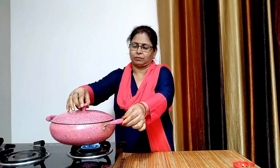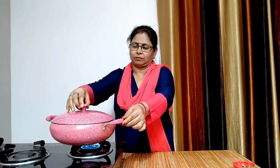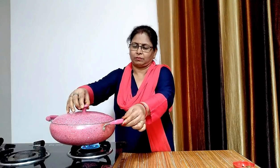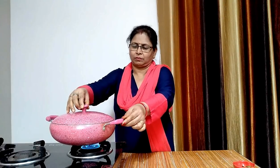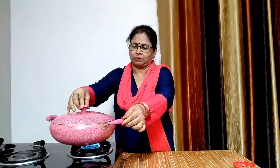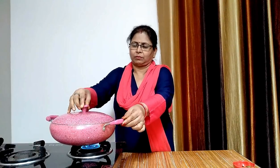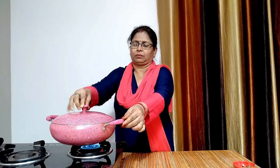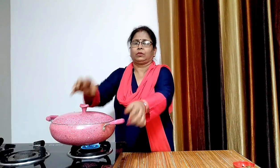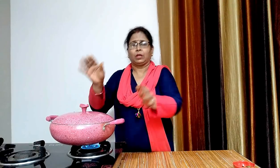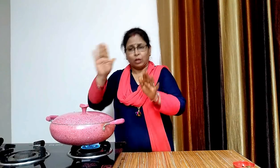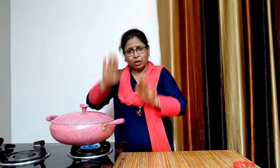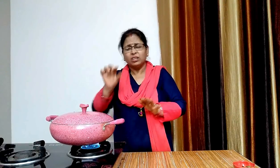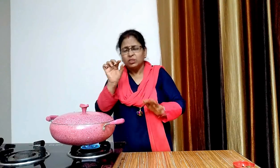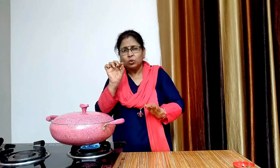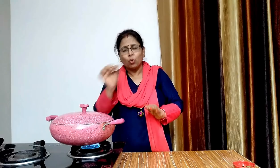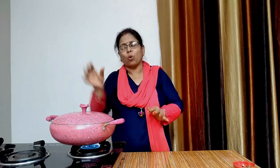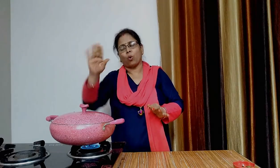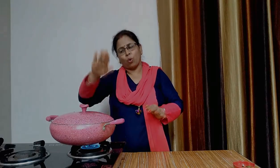अब इसे रखका दुवारा से पकने देंगे